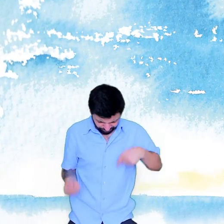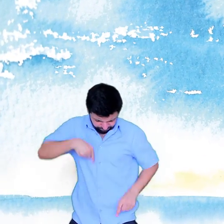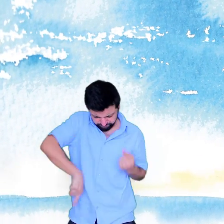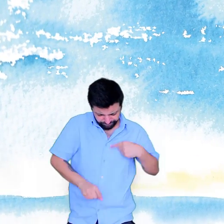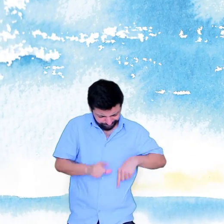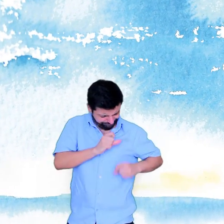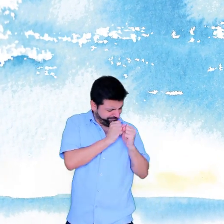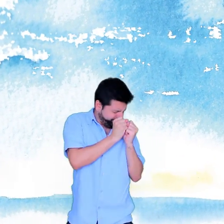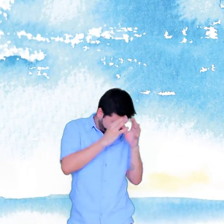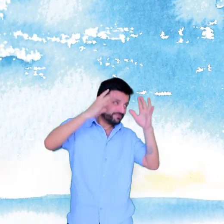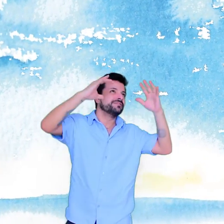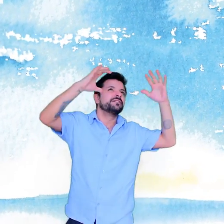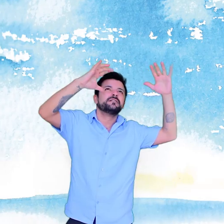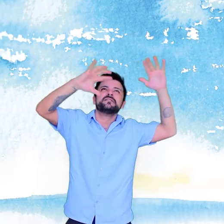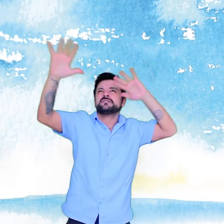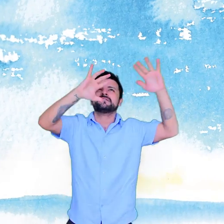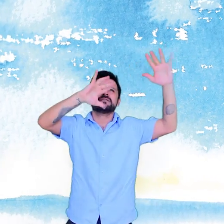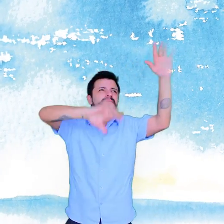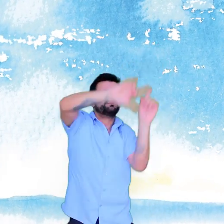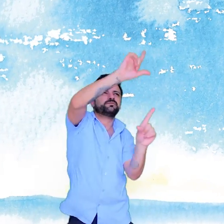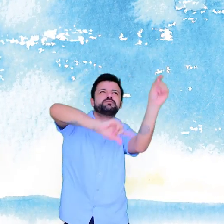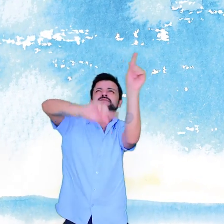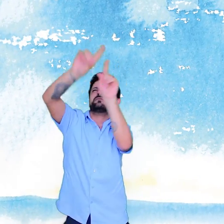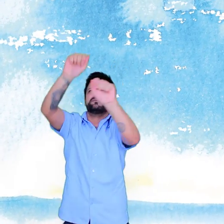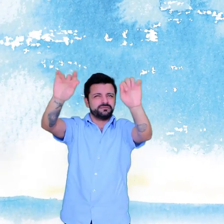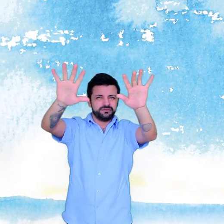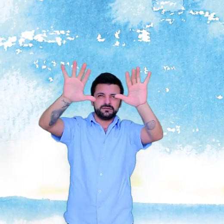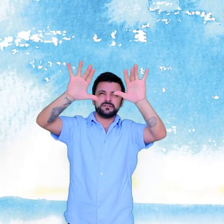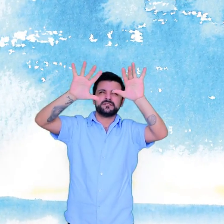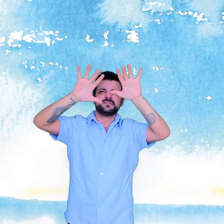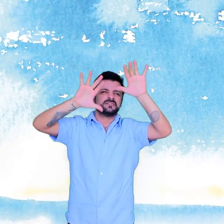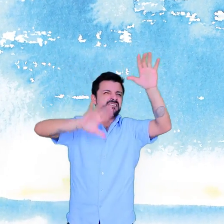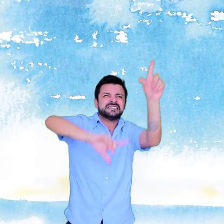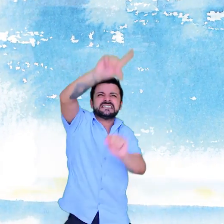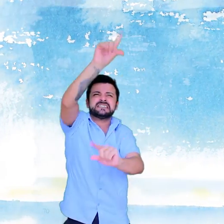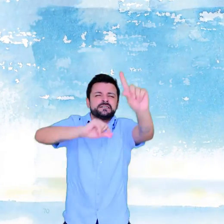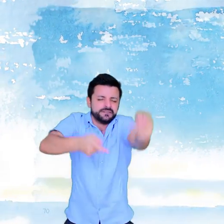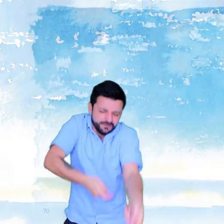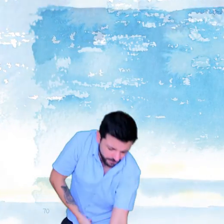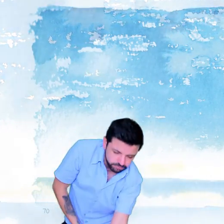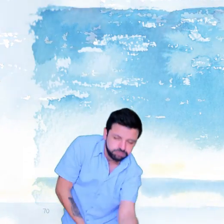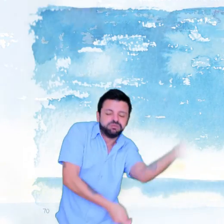São astros iluminados Meu fardo carregado de estrelas